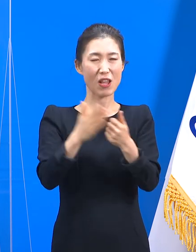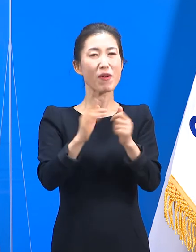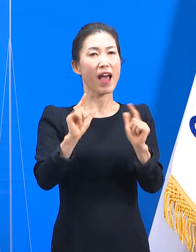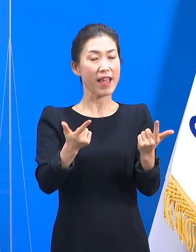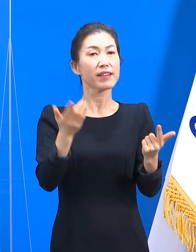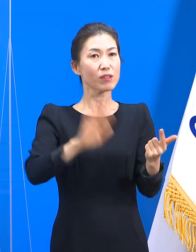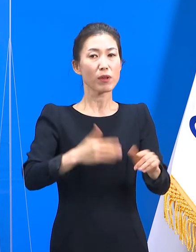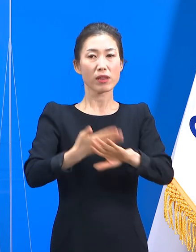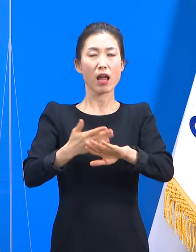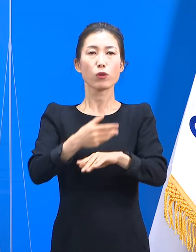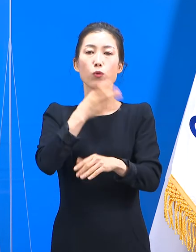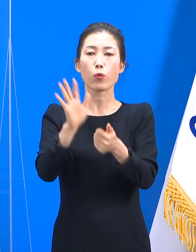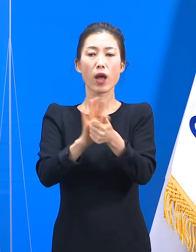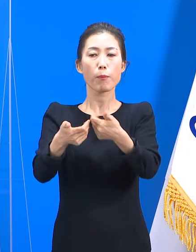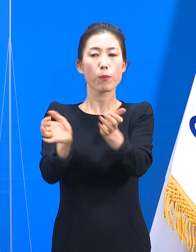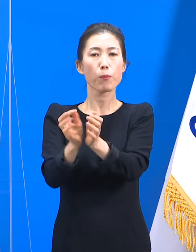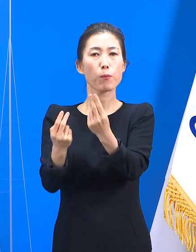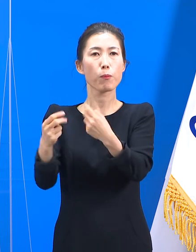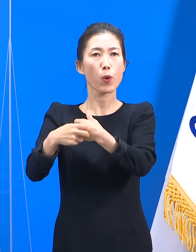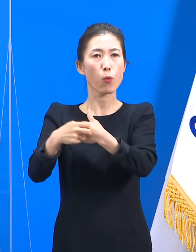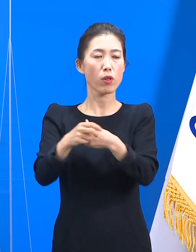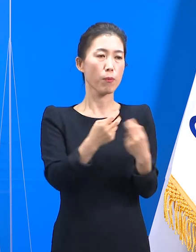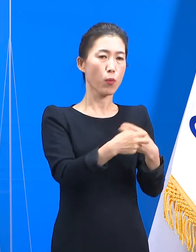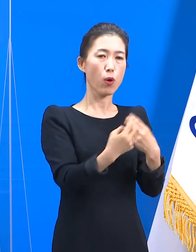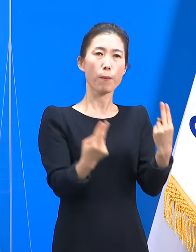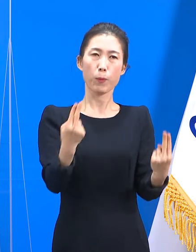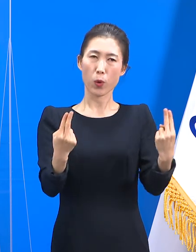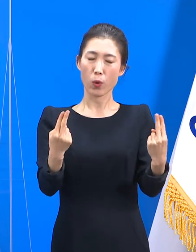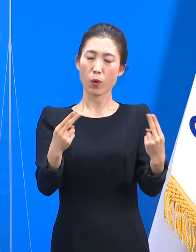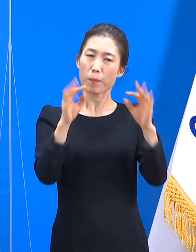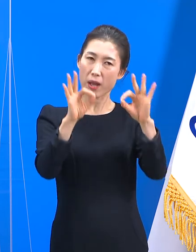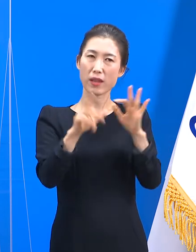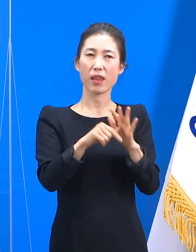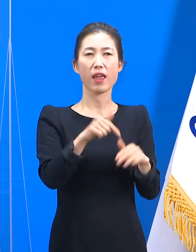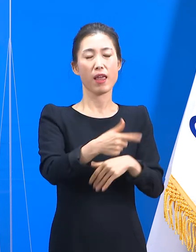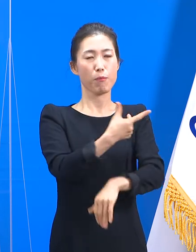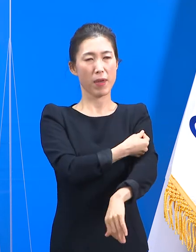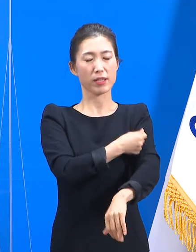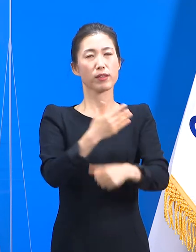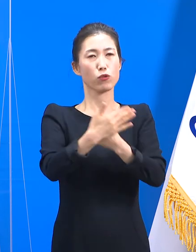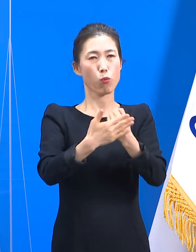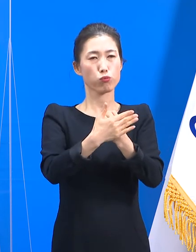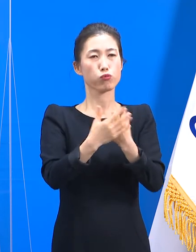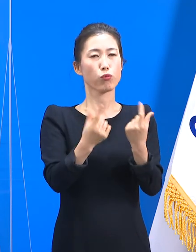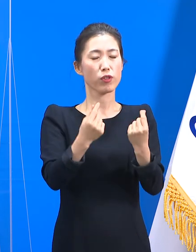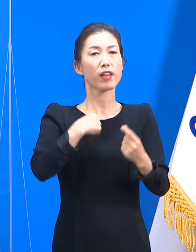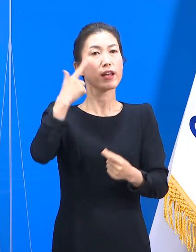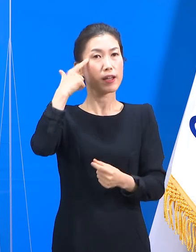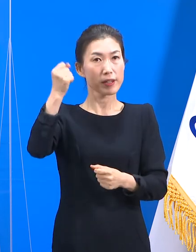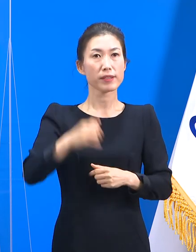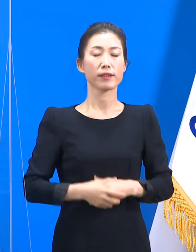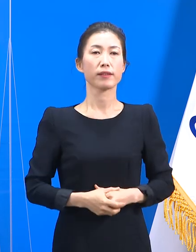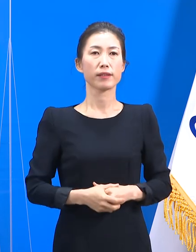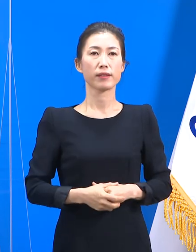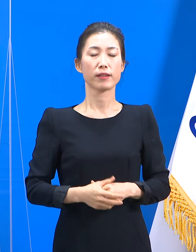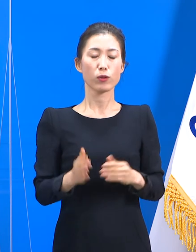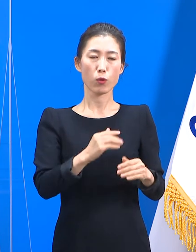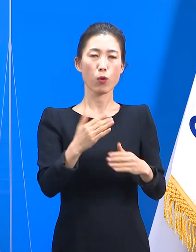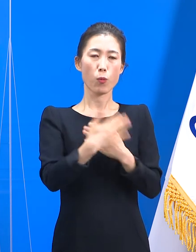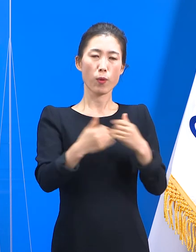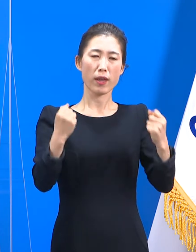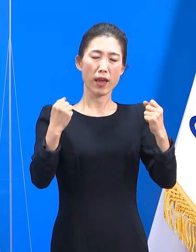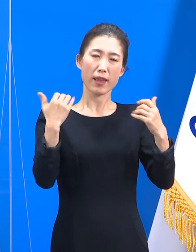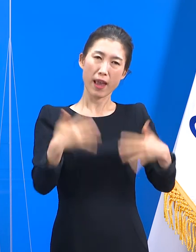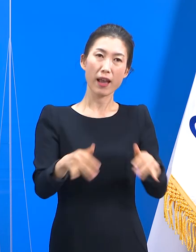요양병원, 요양원 등과 같은 시설에서도 발견되는 것을 볼 때 주요한 요인으로 판단합니다. 취약시설 중심으로